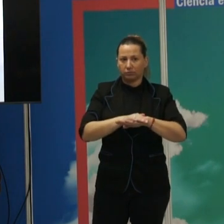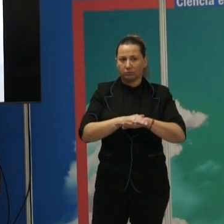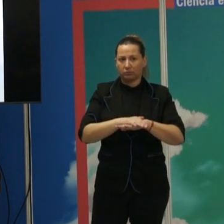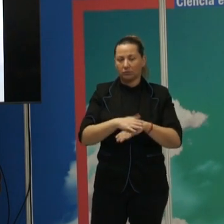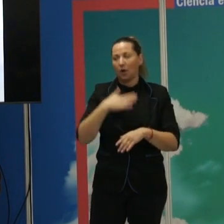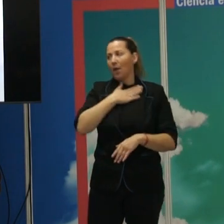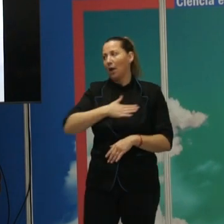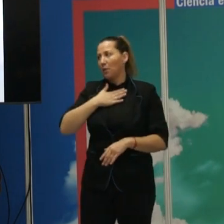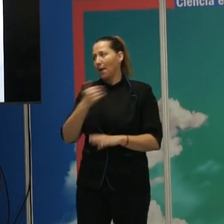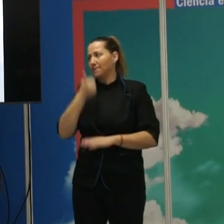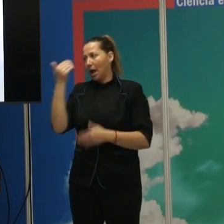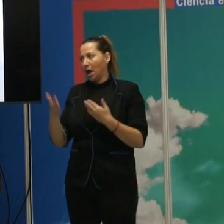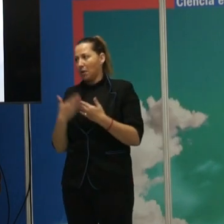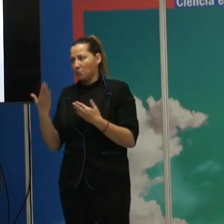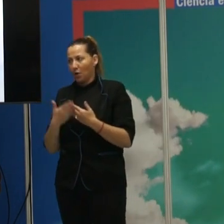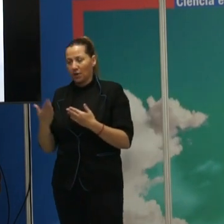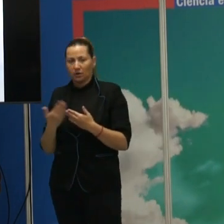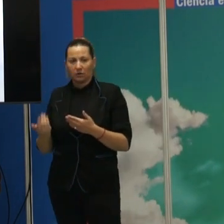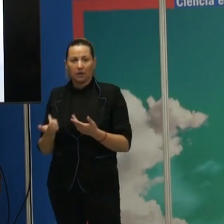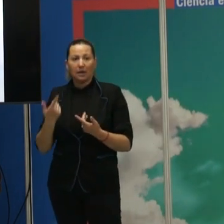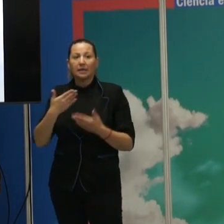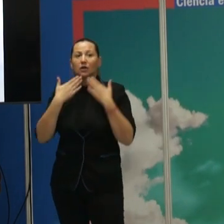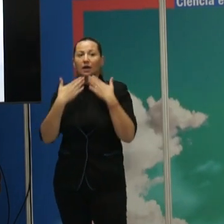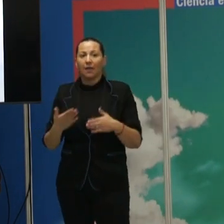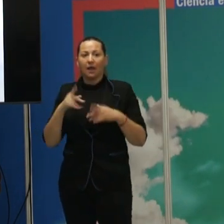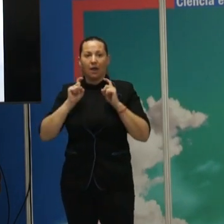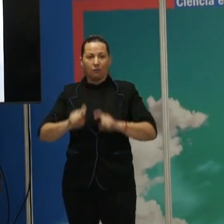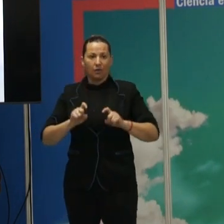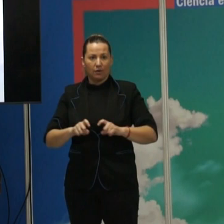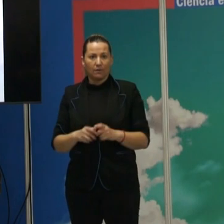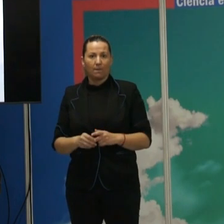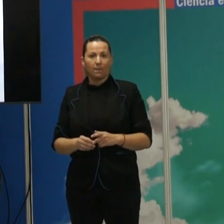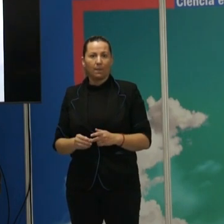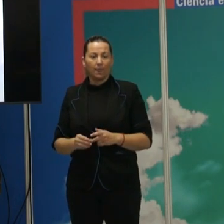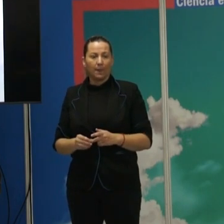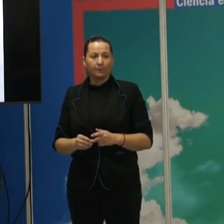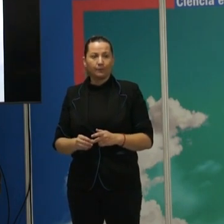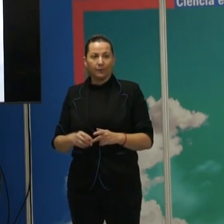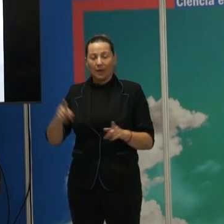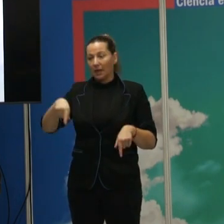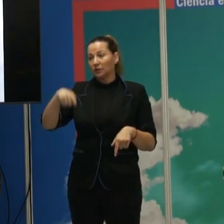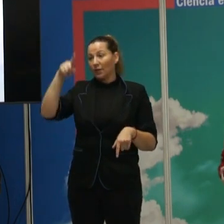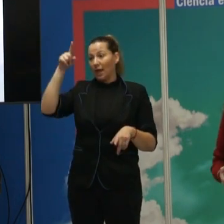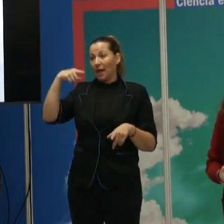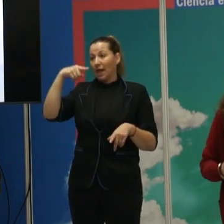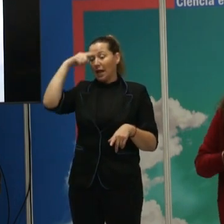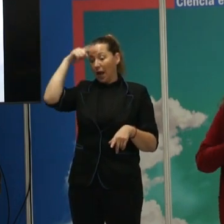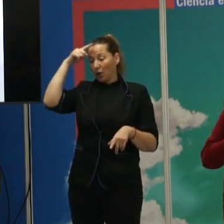moderno. Y a través de la educación es como se consigue. Entonces, cada cultura tiene sus formas de educación.